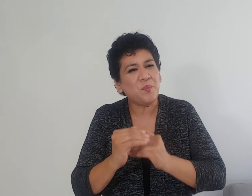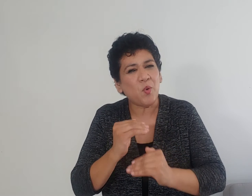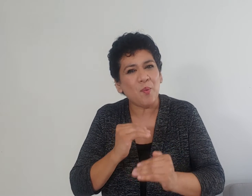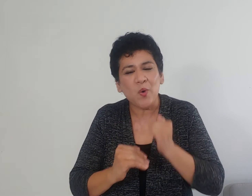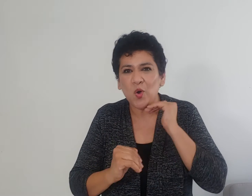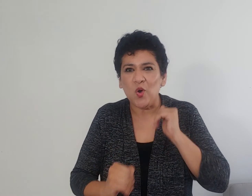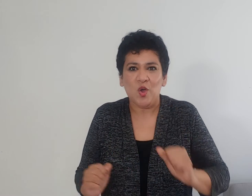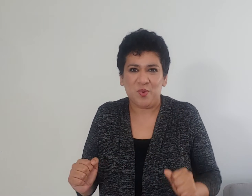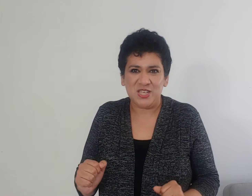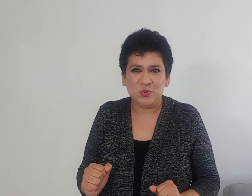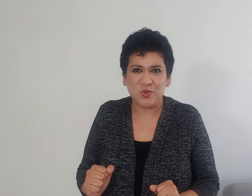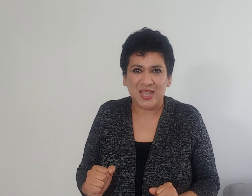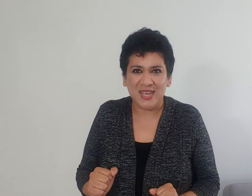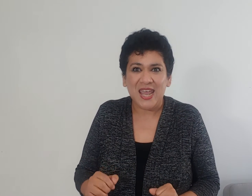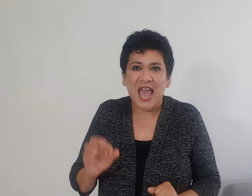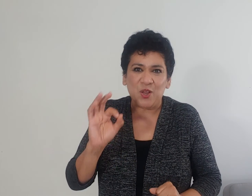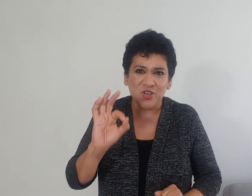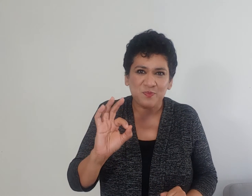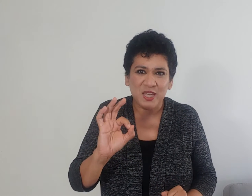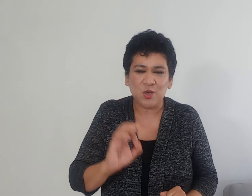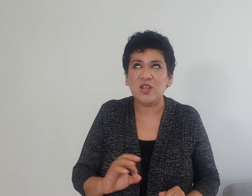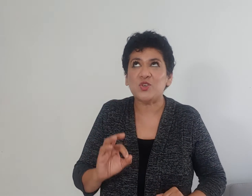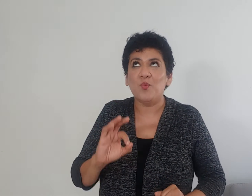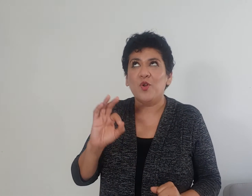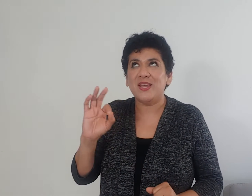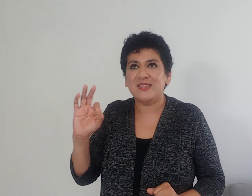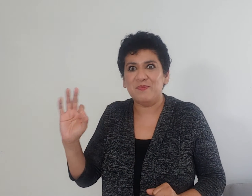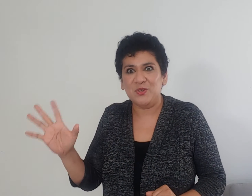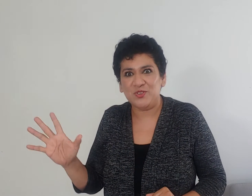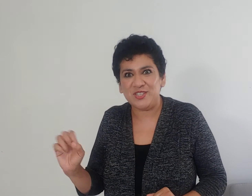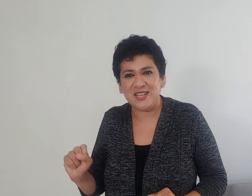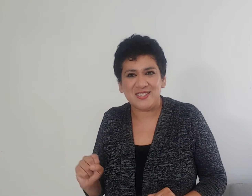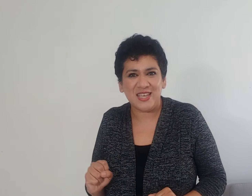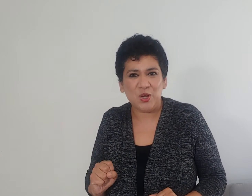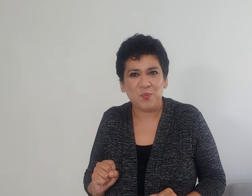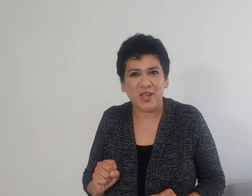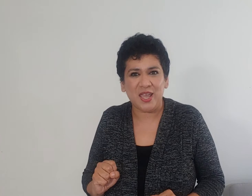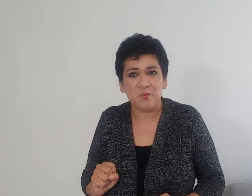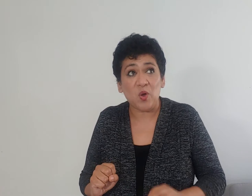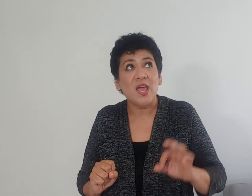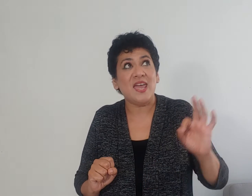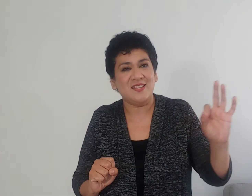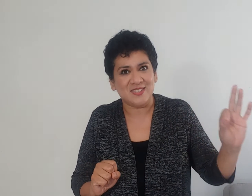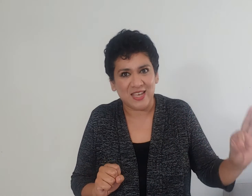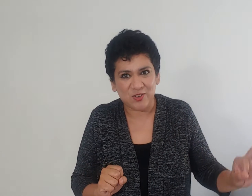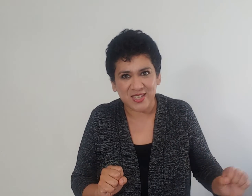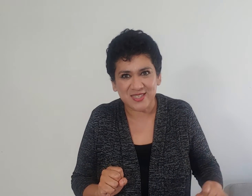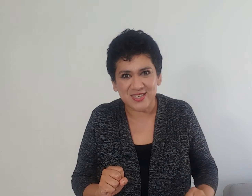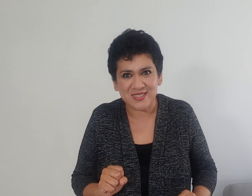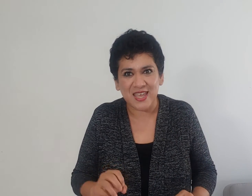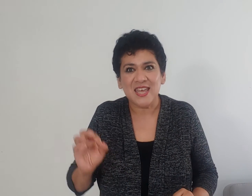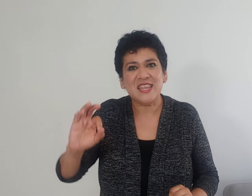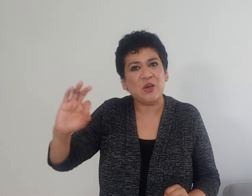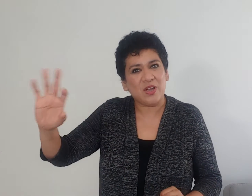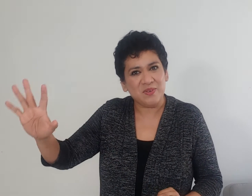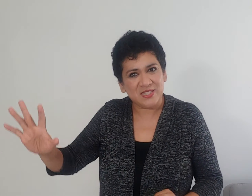poco a poco. Puedes sugerir algunas películas como 90 minutos en el cielo, por ejemplo, El cielo se existe, Decoqueville